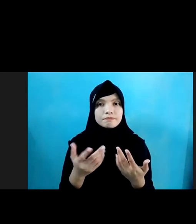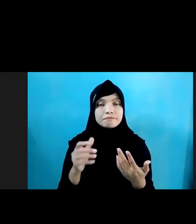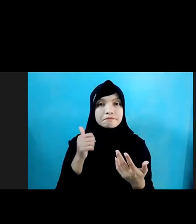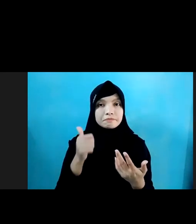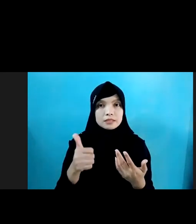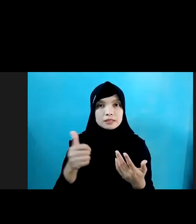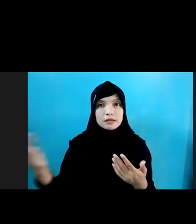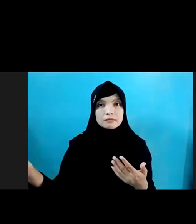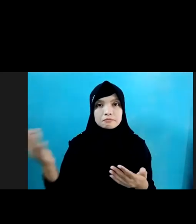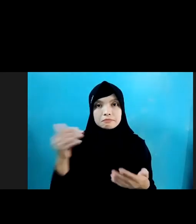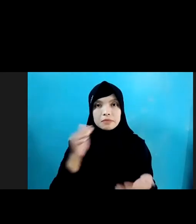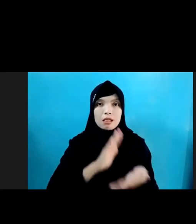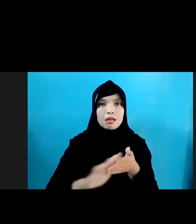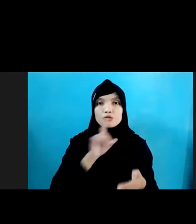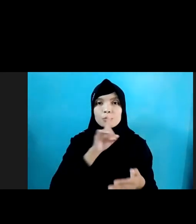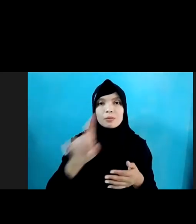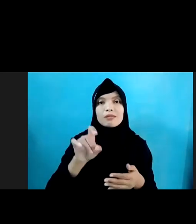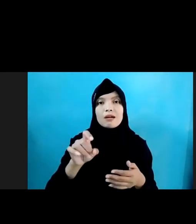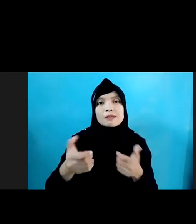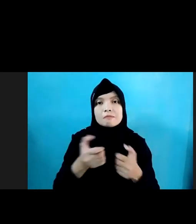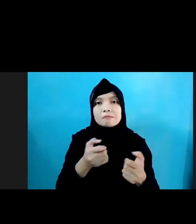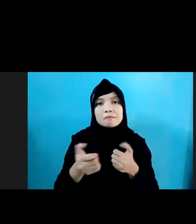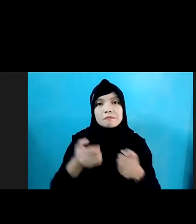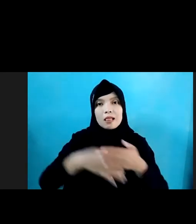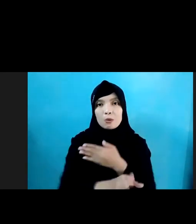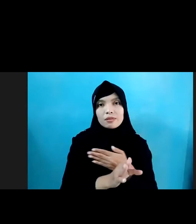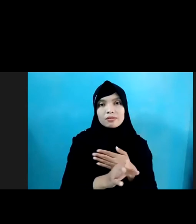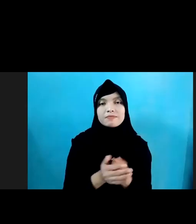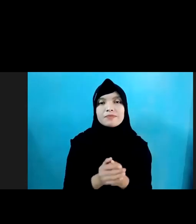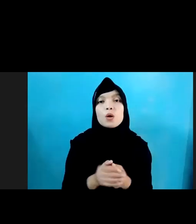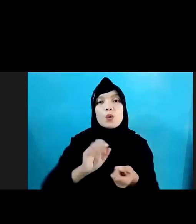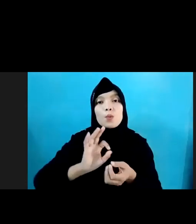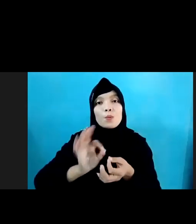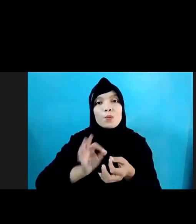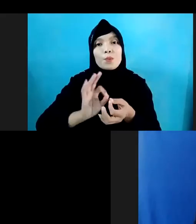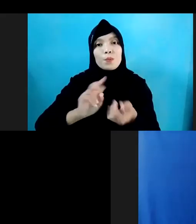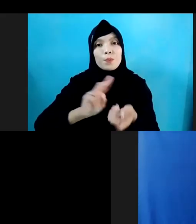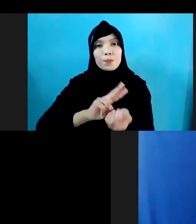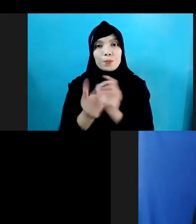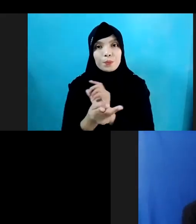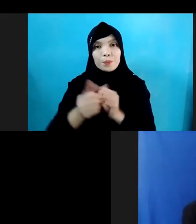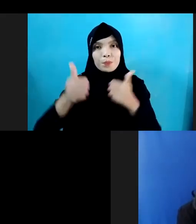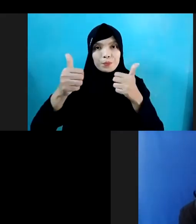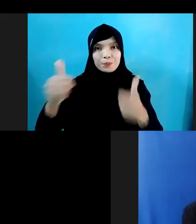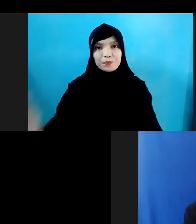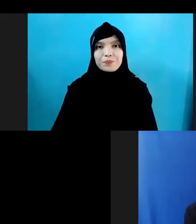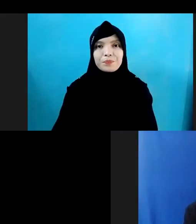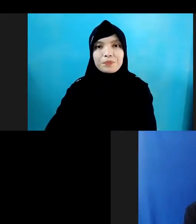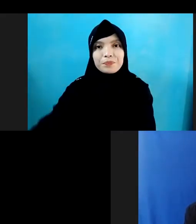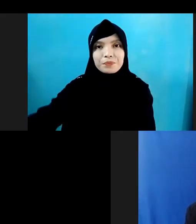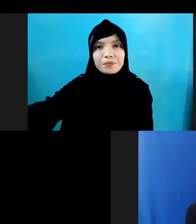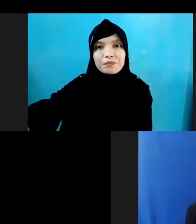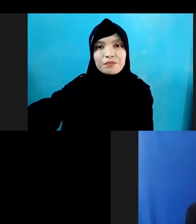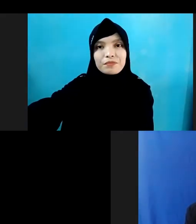Langsung Bertanya Di Kolom Chat Atau Kolom Q&A Jadi Sekarang Di Dua Kolom Ini Boleh Mau Bertanya Di Kolom Q&A